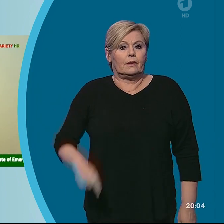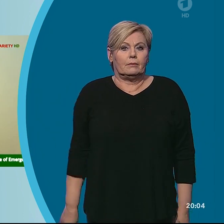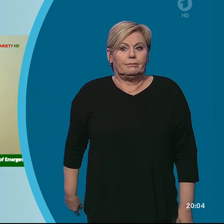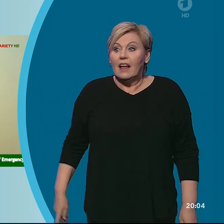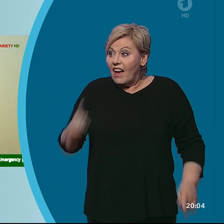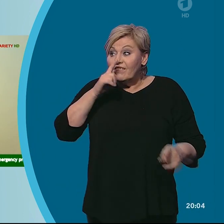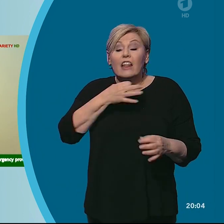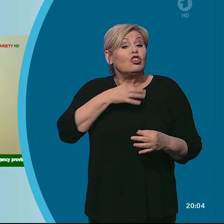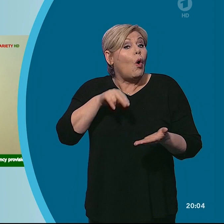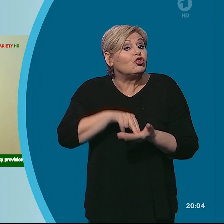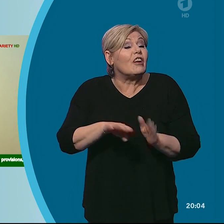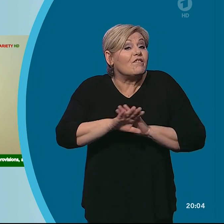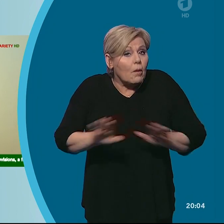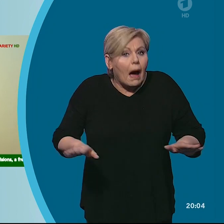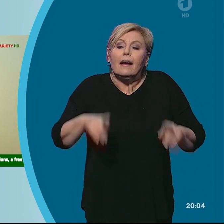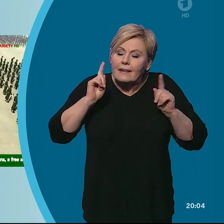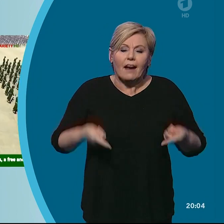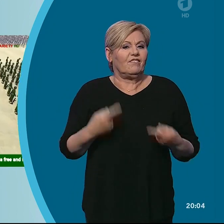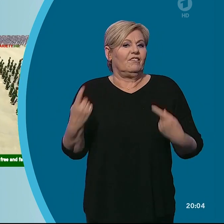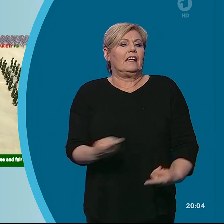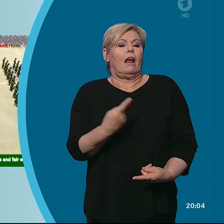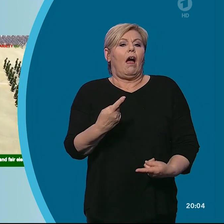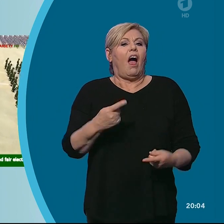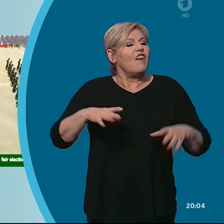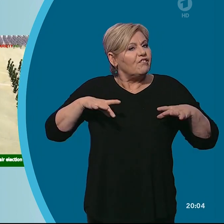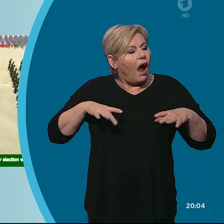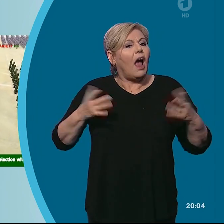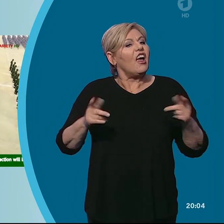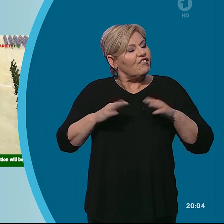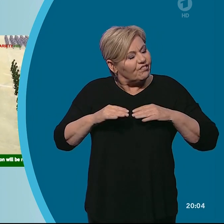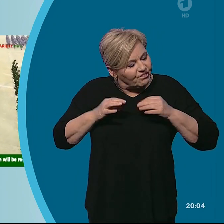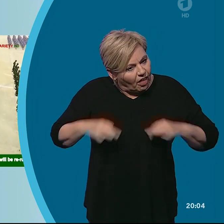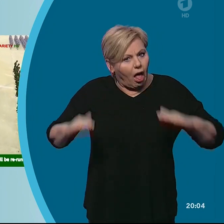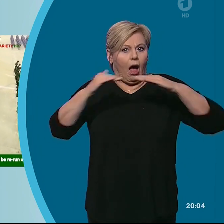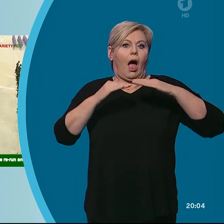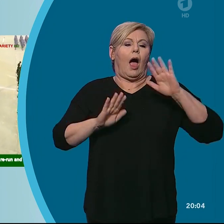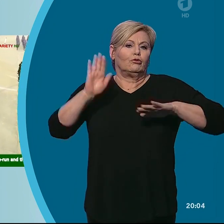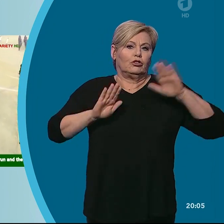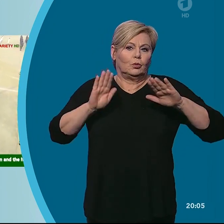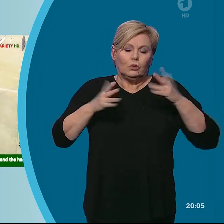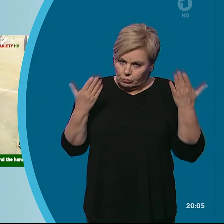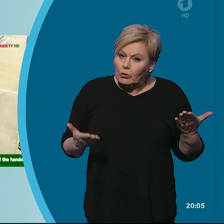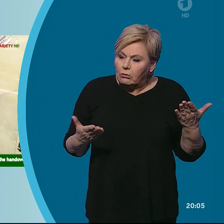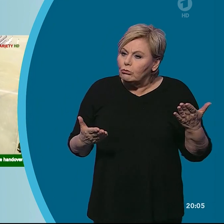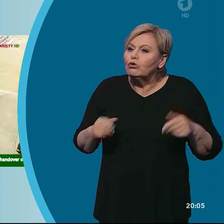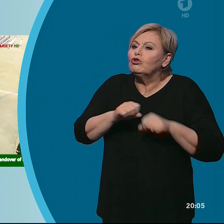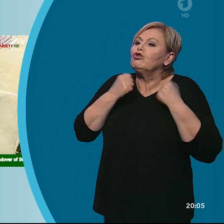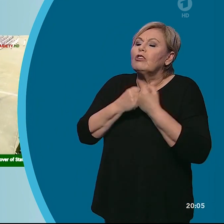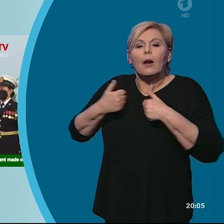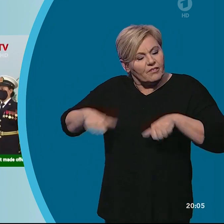Notstand vorbei ist, wird es wieder eine freie und faire Abstimmung geben und die Staatspflichten werden zurückgegeben. Ein